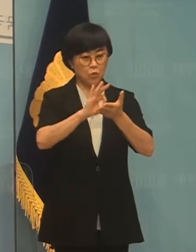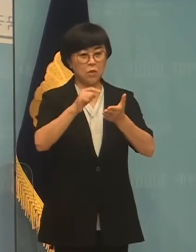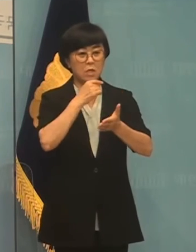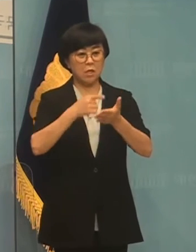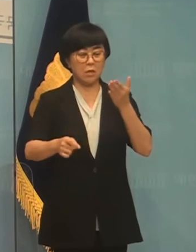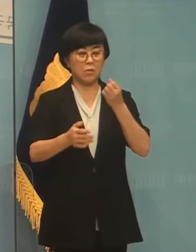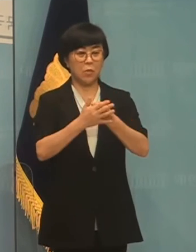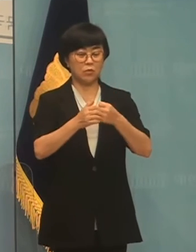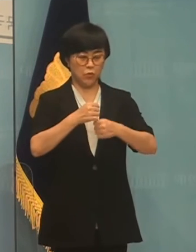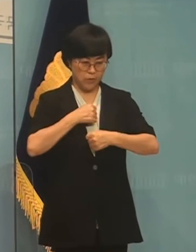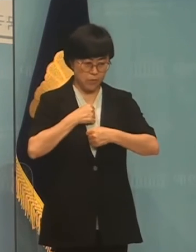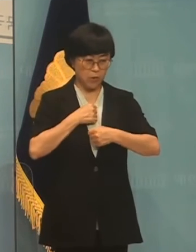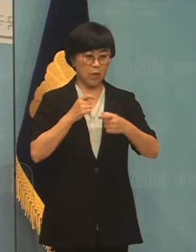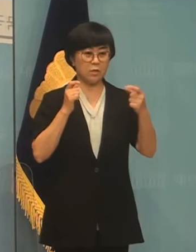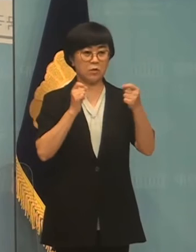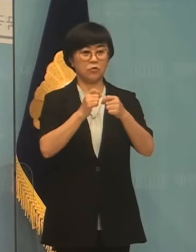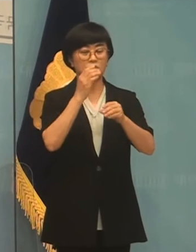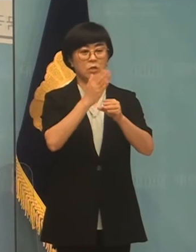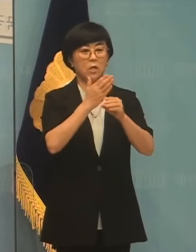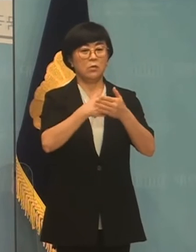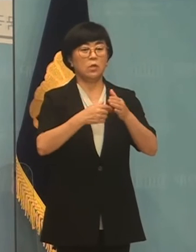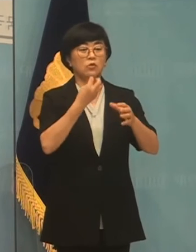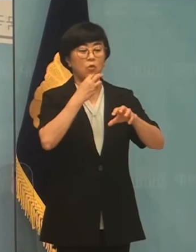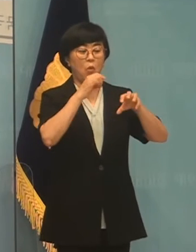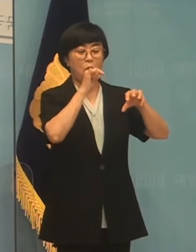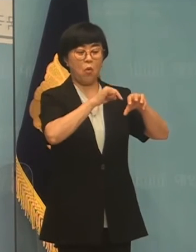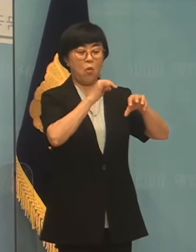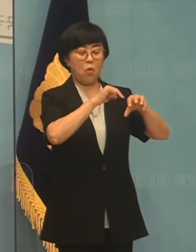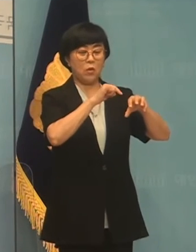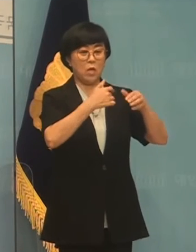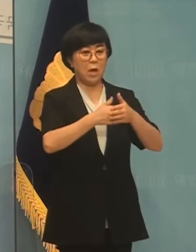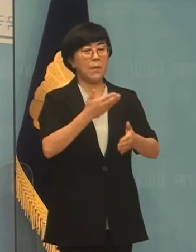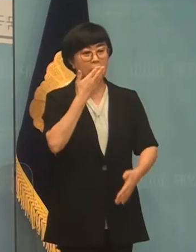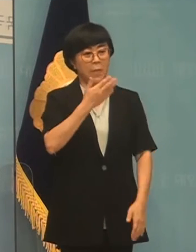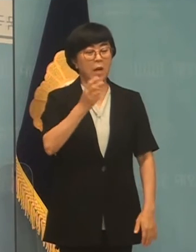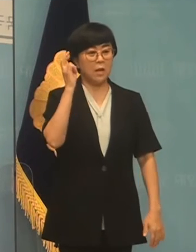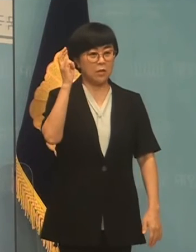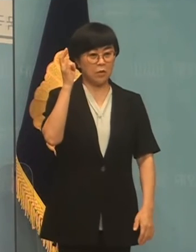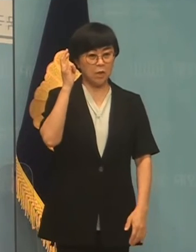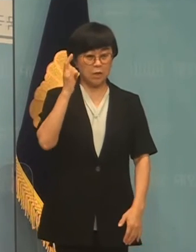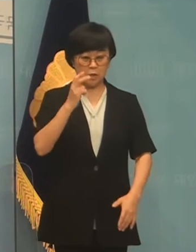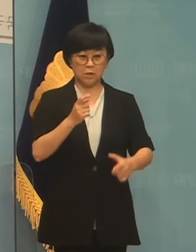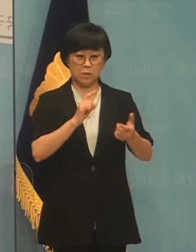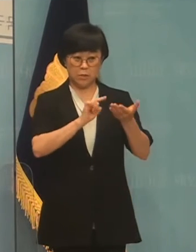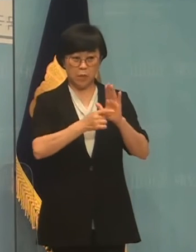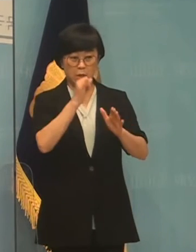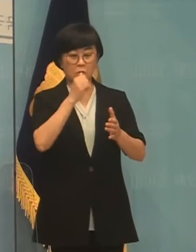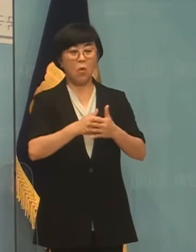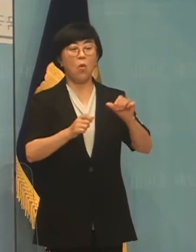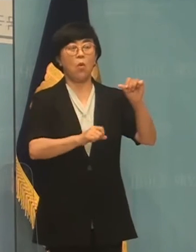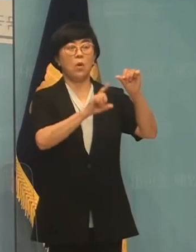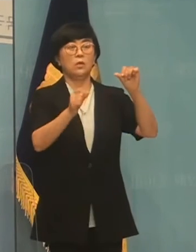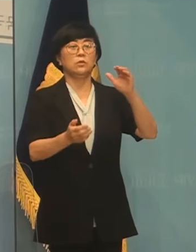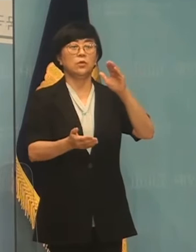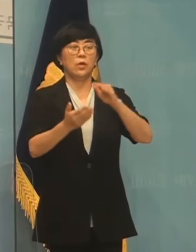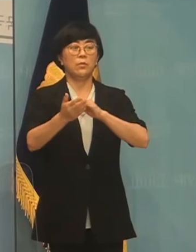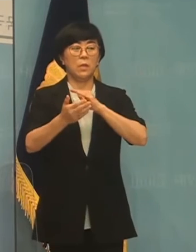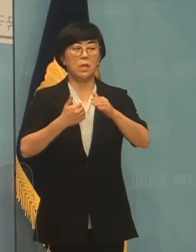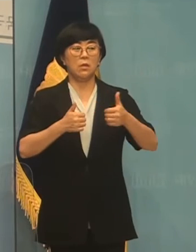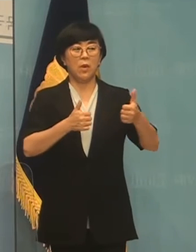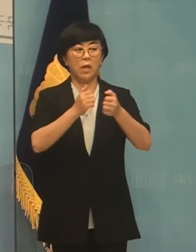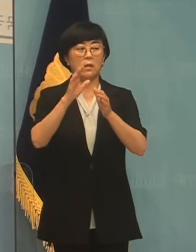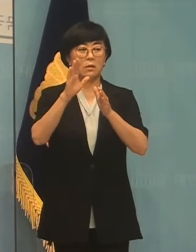신중하게 생각하고 있다면서 수도권 회의 수 입장을 공유했는데 이날 5월 초에 사전